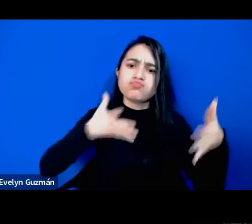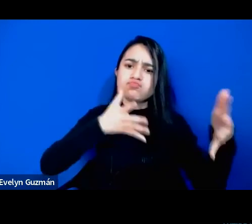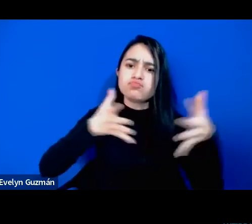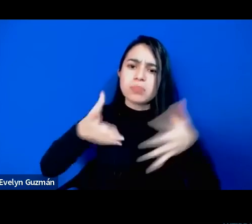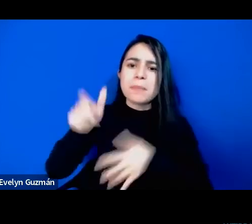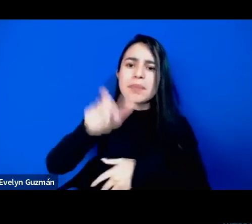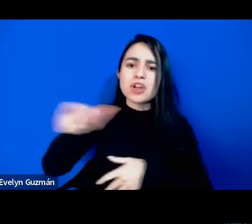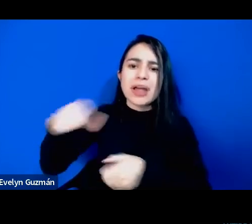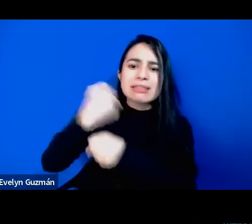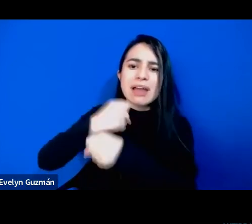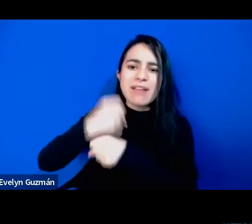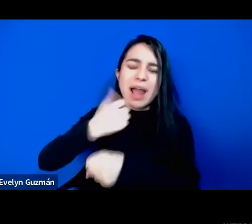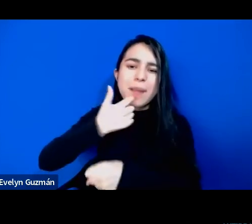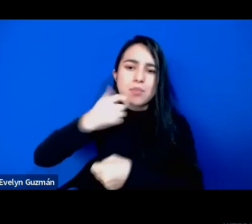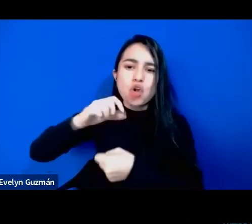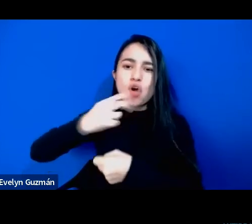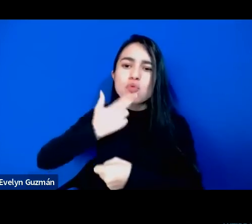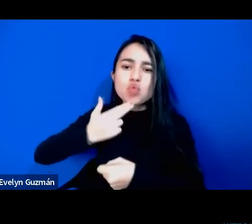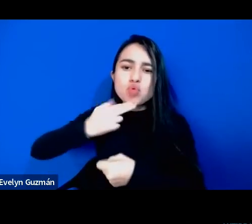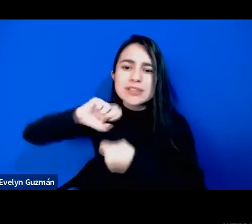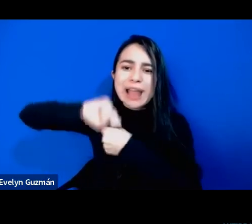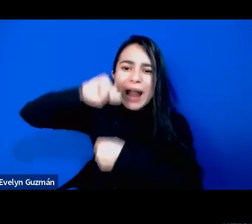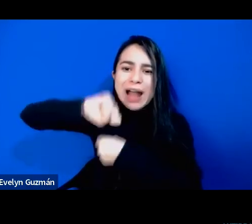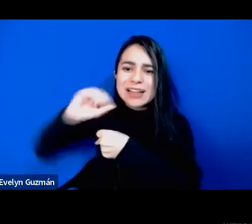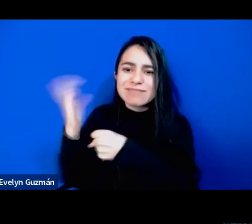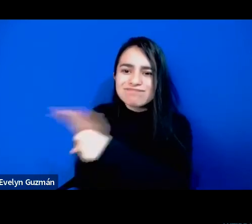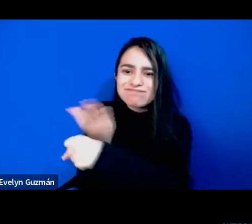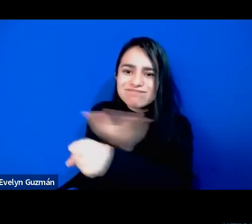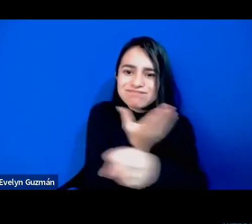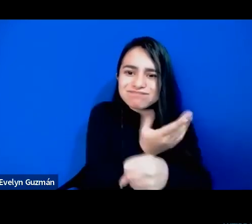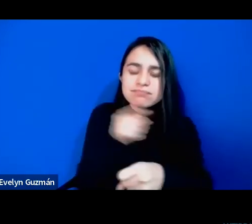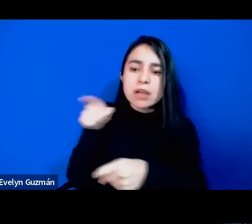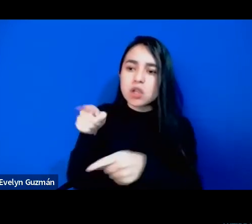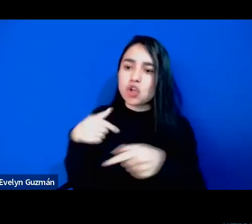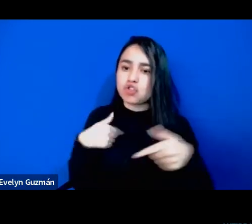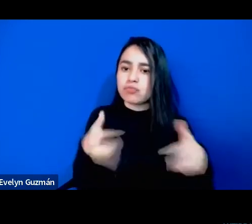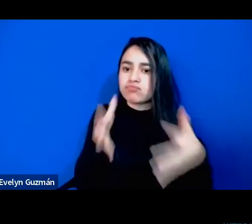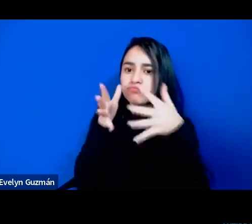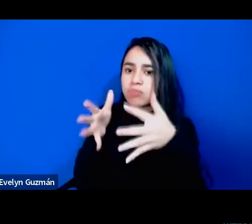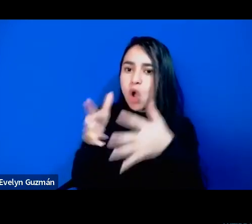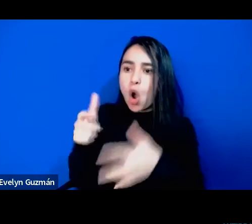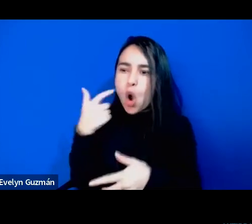caña cuál debía ser la senda revolucionaria correcta.